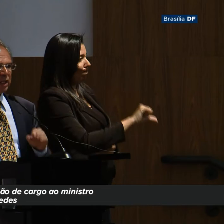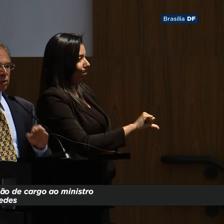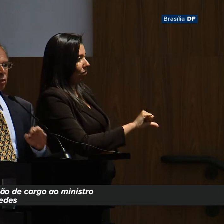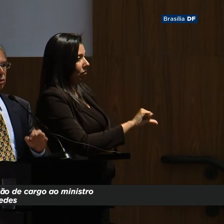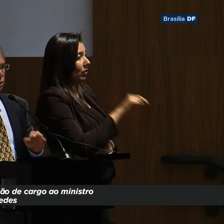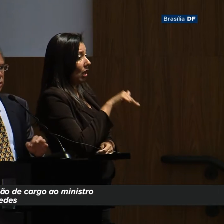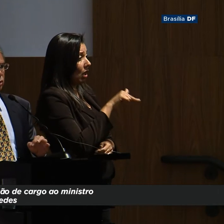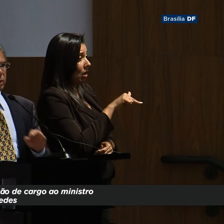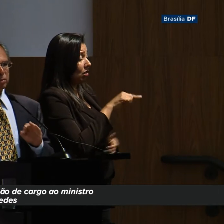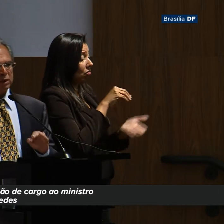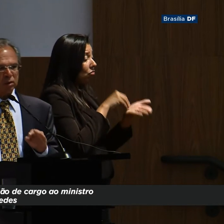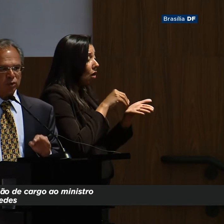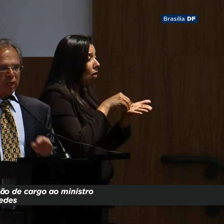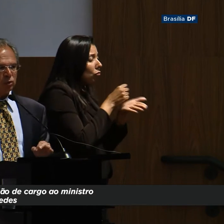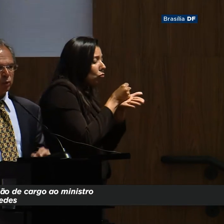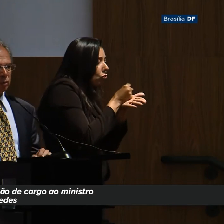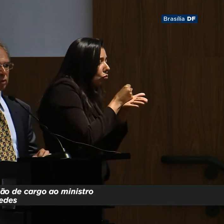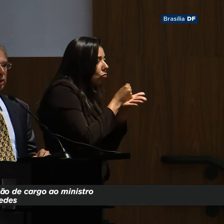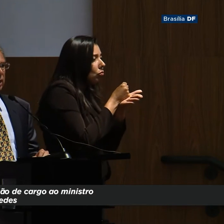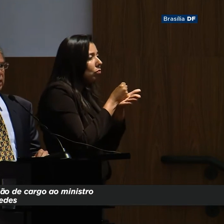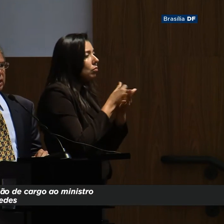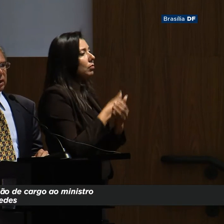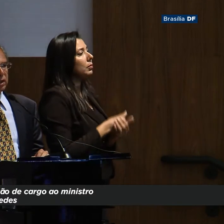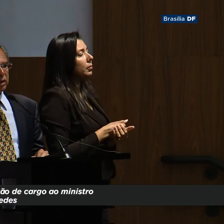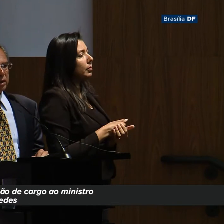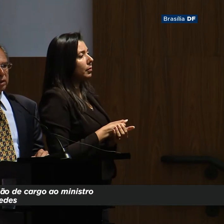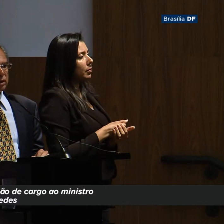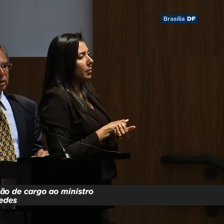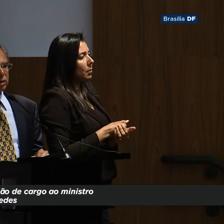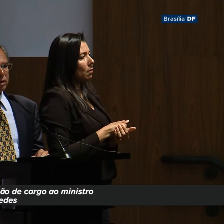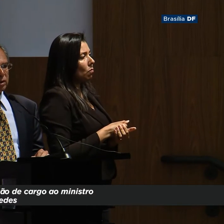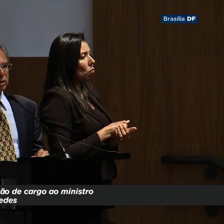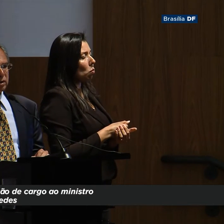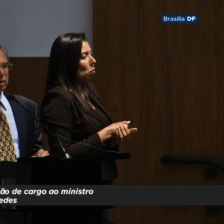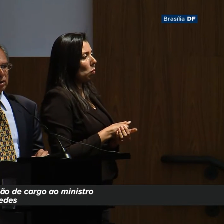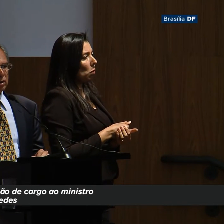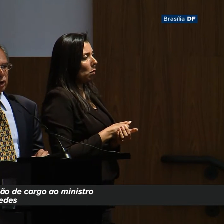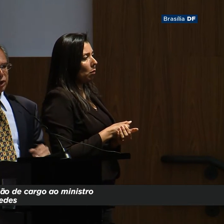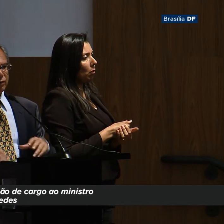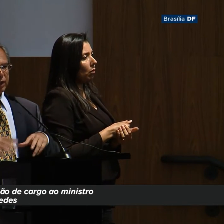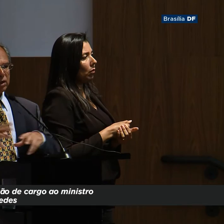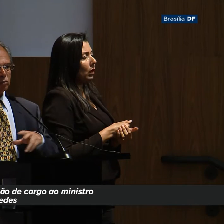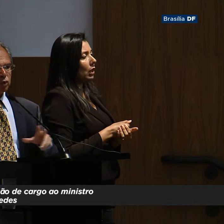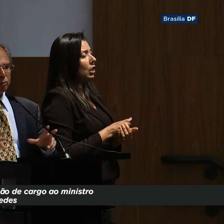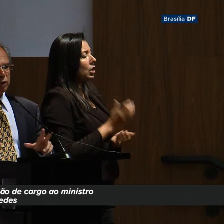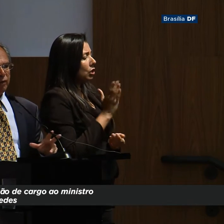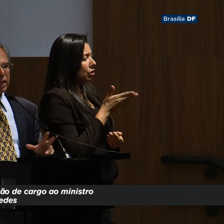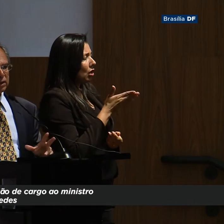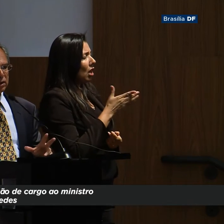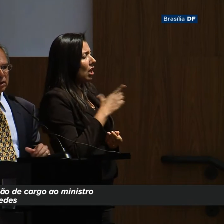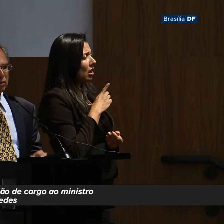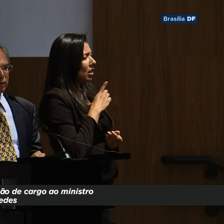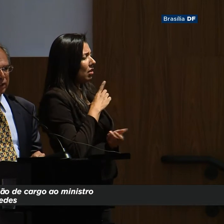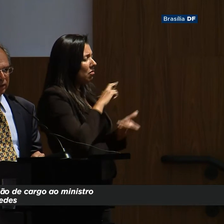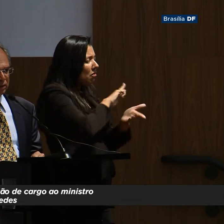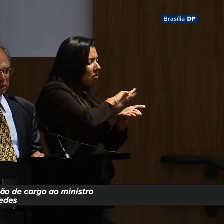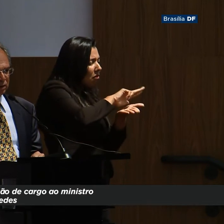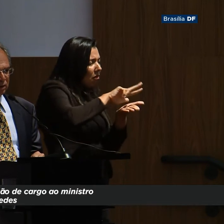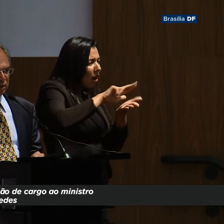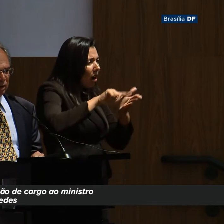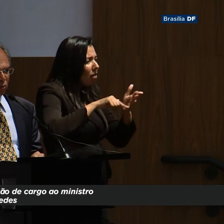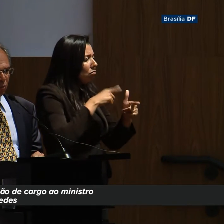Esse descontrole sobre a expansão de gastos públicos nós já enfrentamos sob diversas